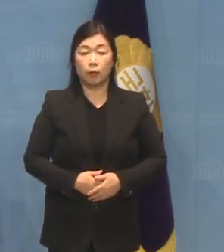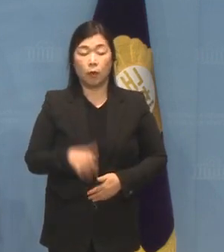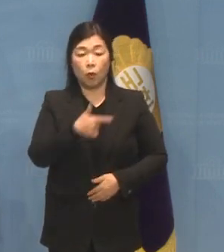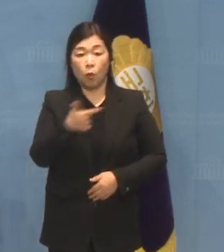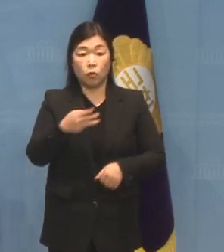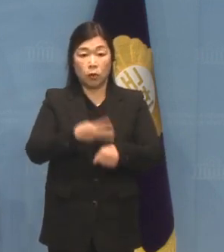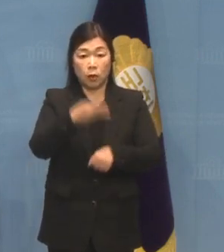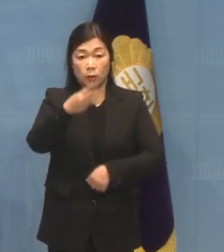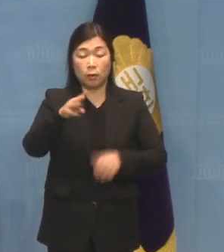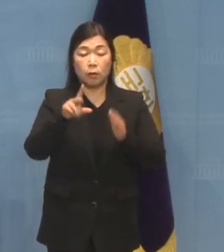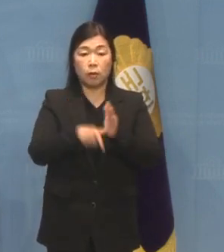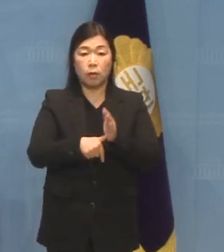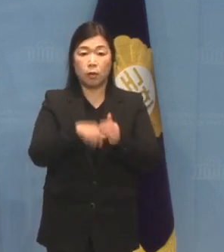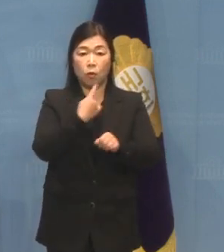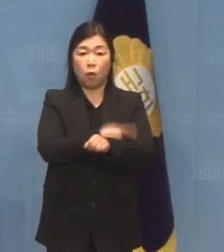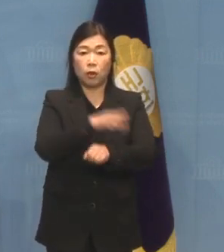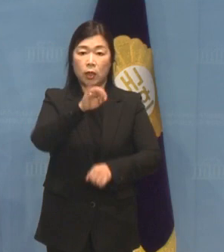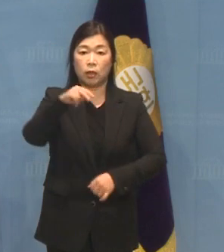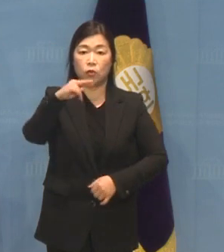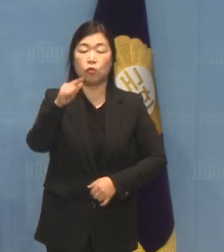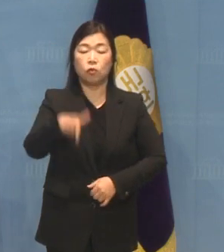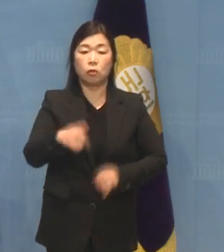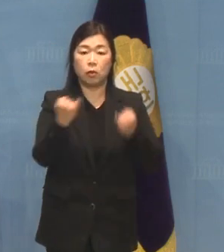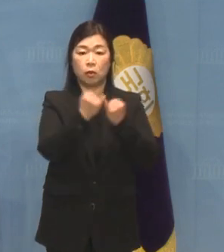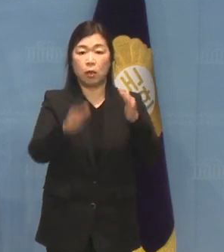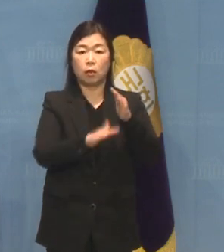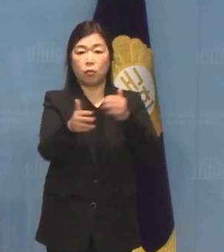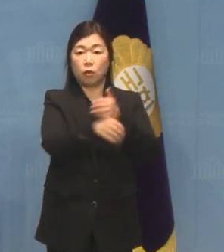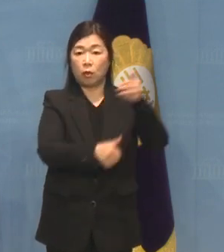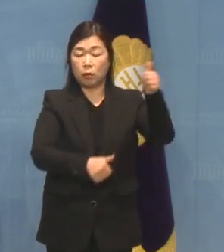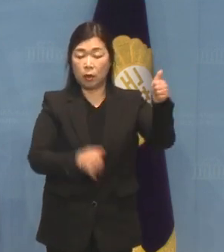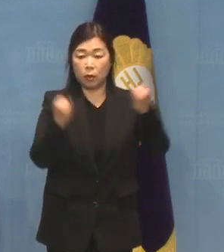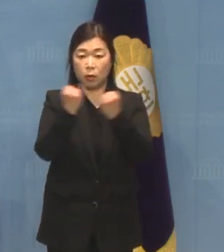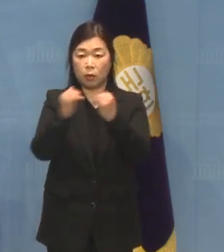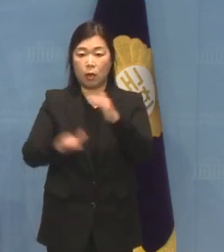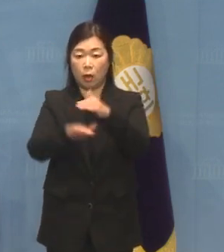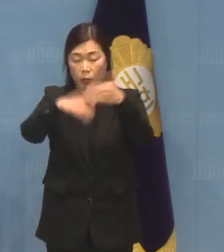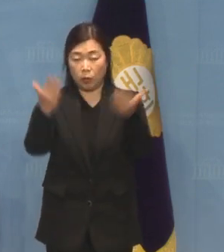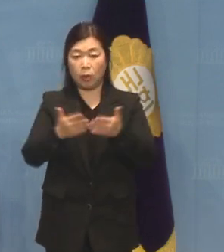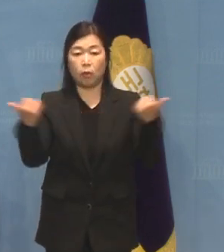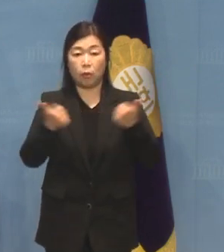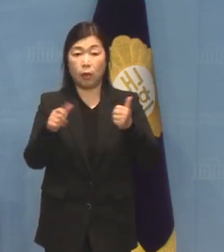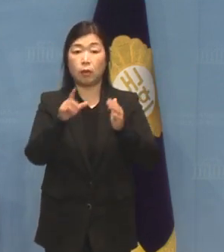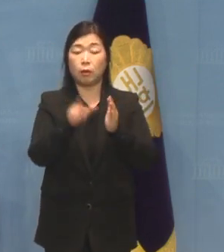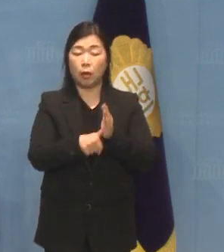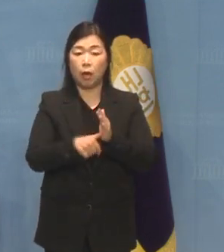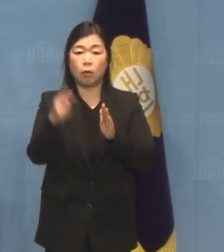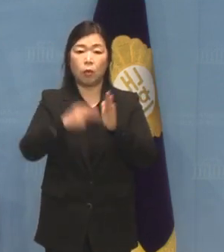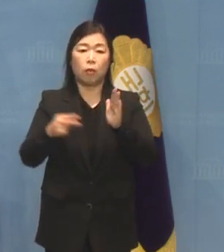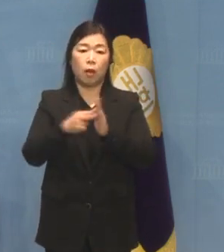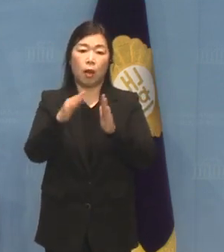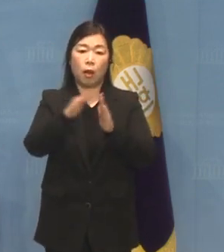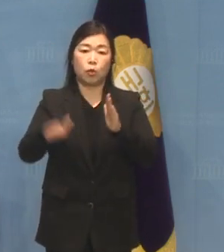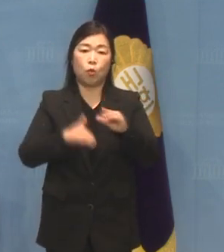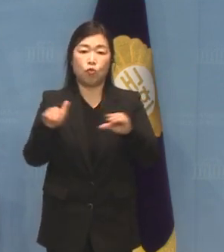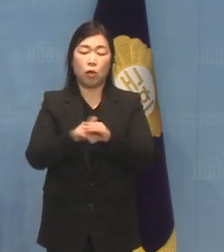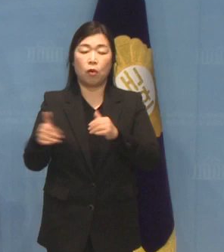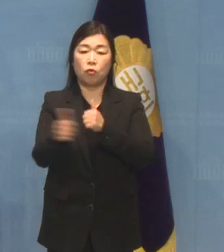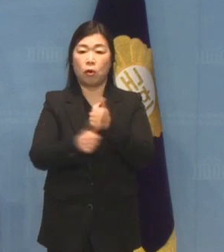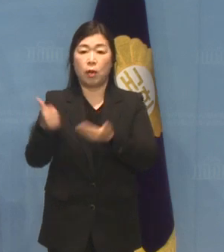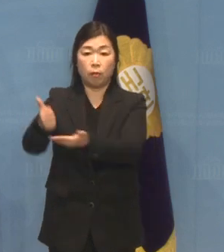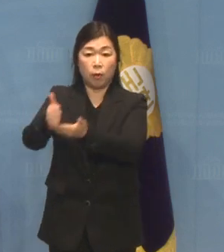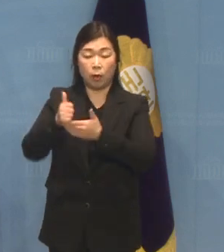오후 3시에는 건인숙 여가위원장이 여가위 전체회의실에서 노르웨이 가족문화위원회